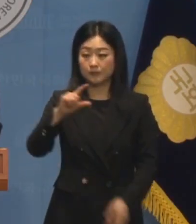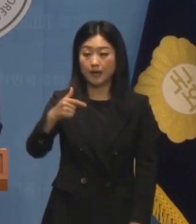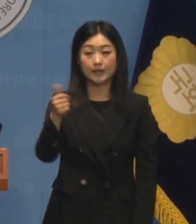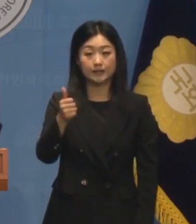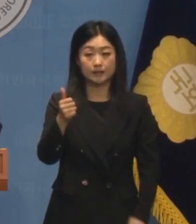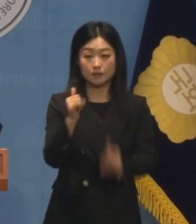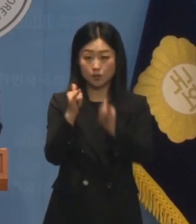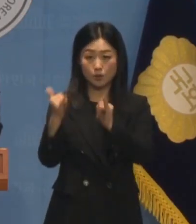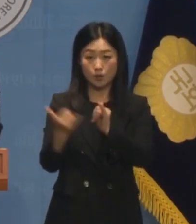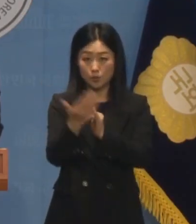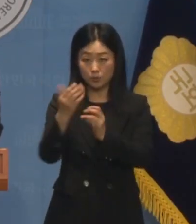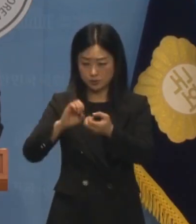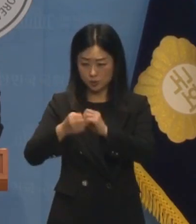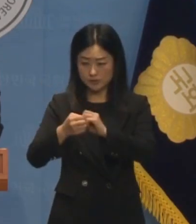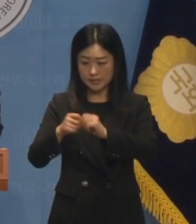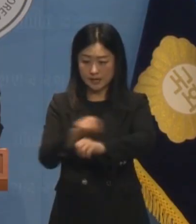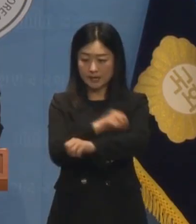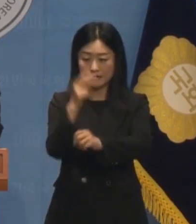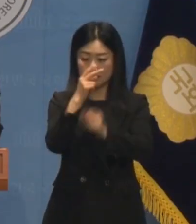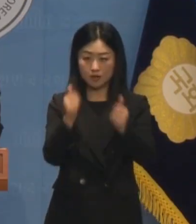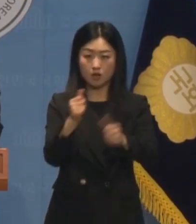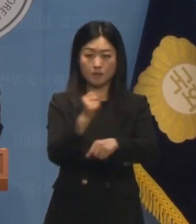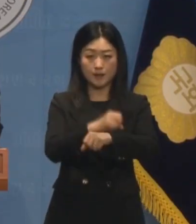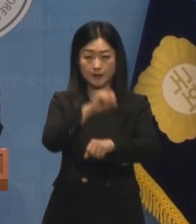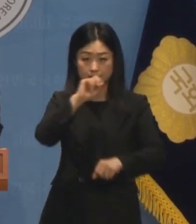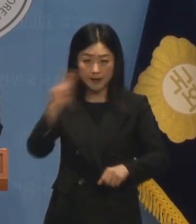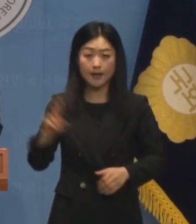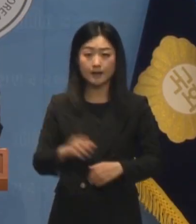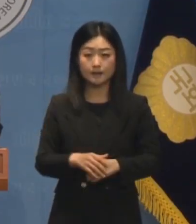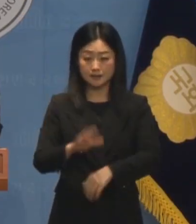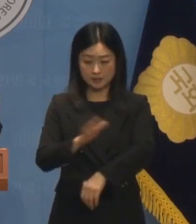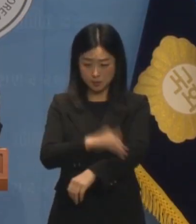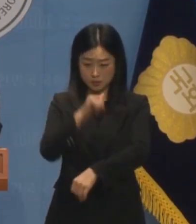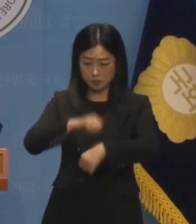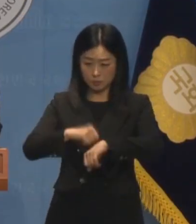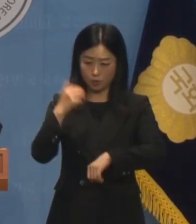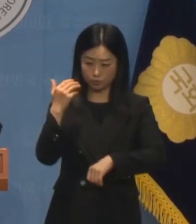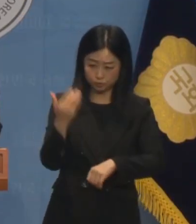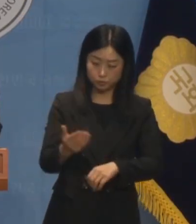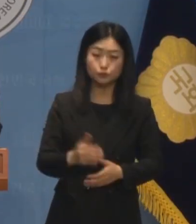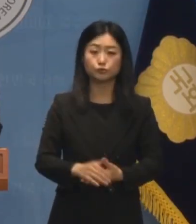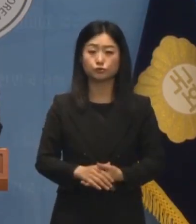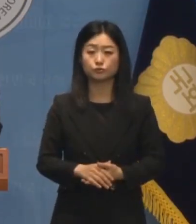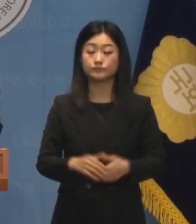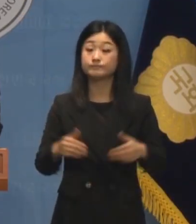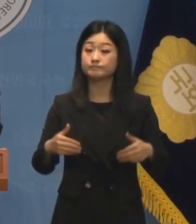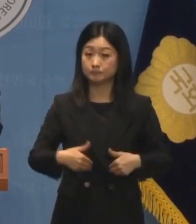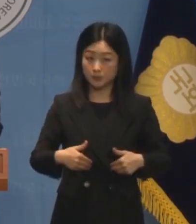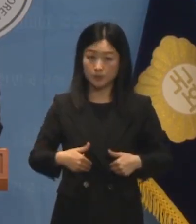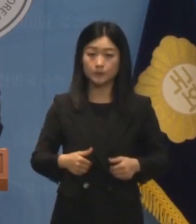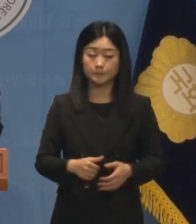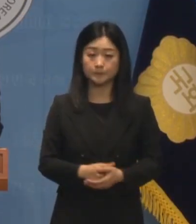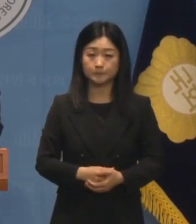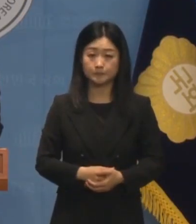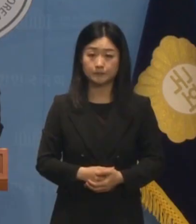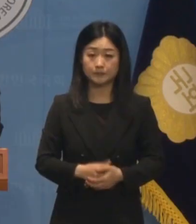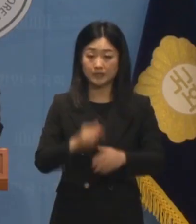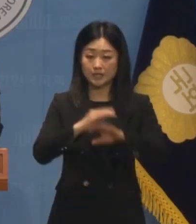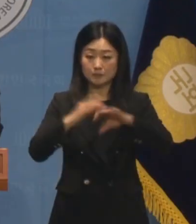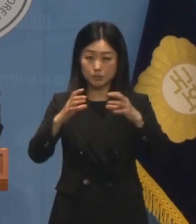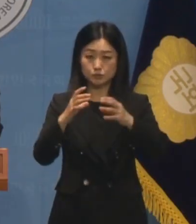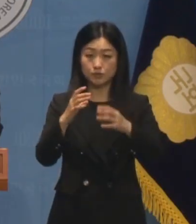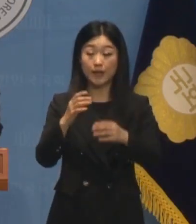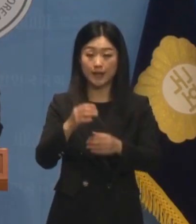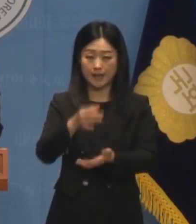여론 조작 특검을 통해 진실을 가리고 관련자가 있으면 책임을 엄중히 묻고 민주주의의